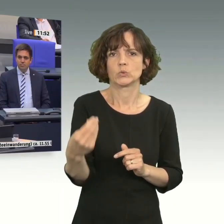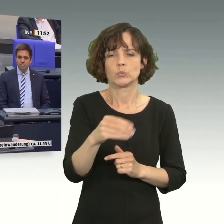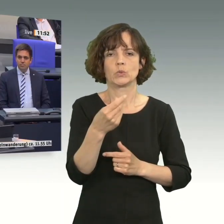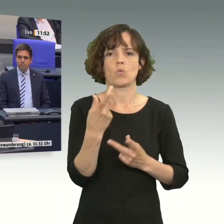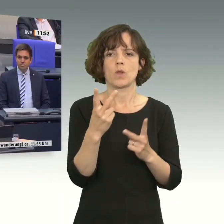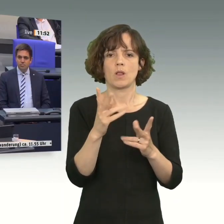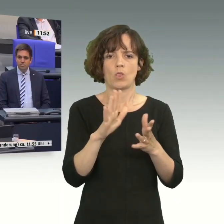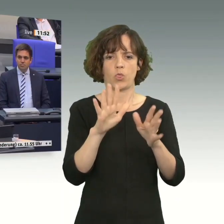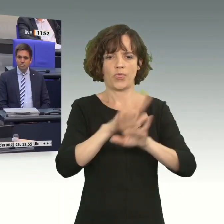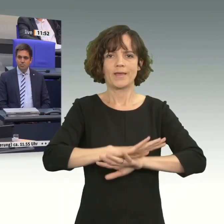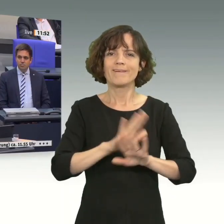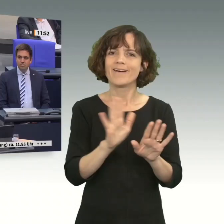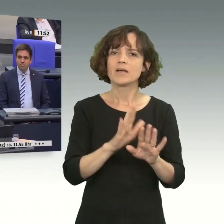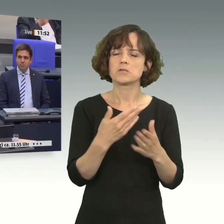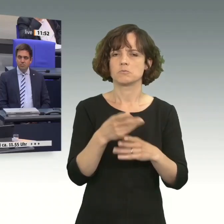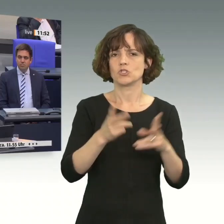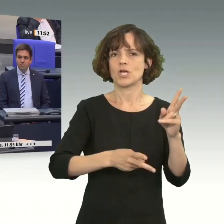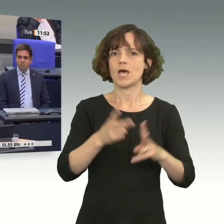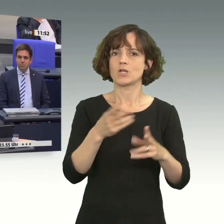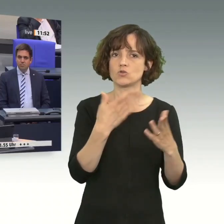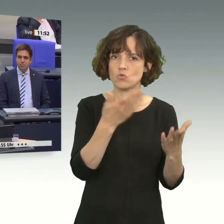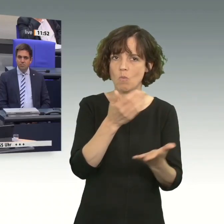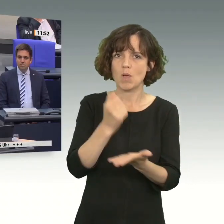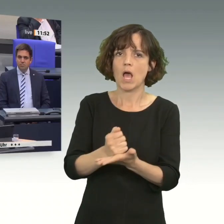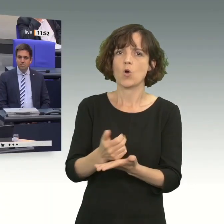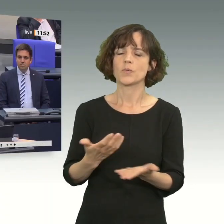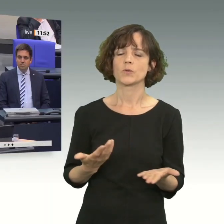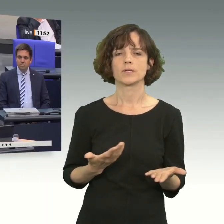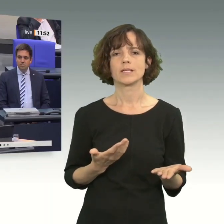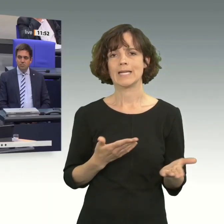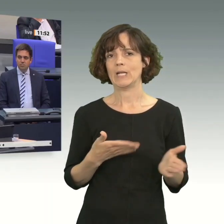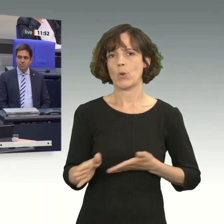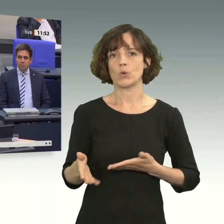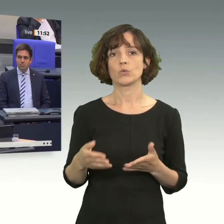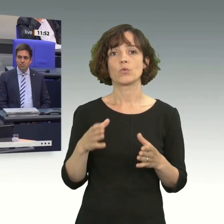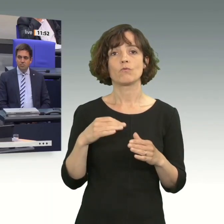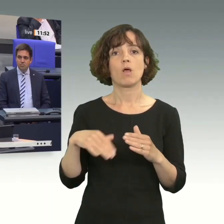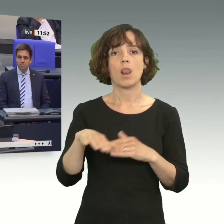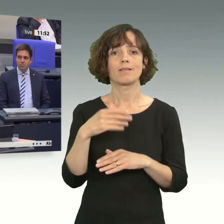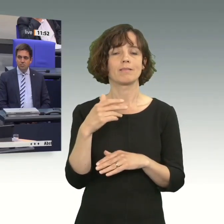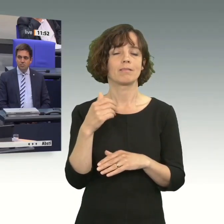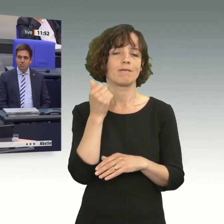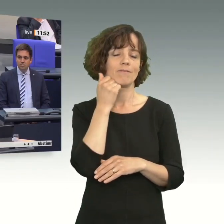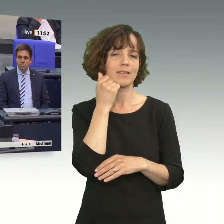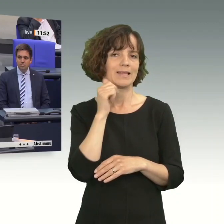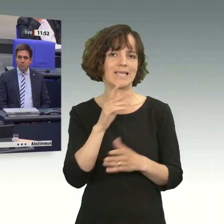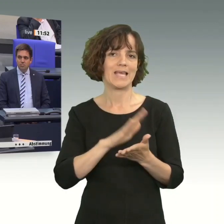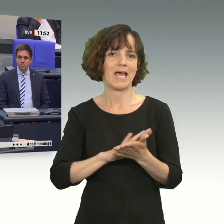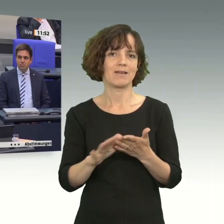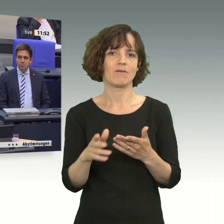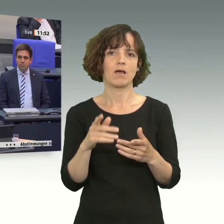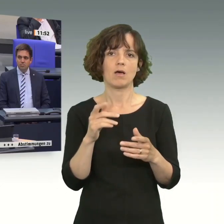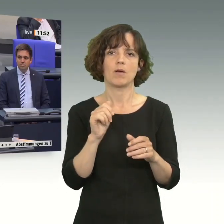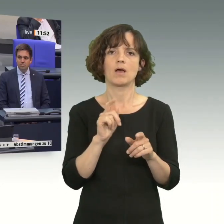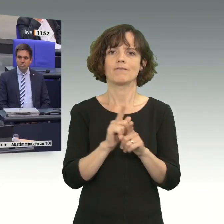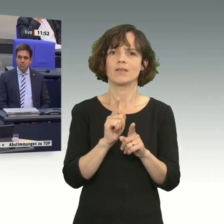Aufweichen. Und deshalb finde ich es schade, dass Sie so etwas unterstellen. Das ist für die Landwirte nicht einfach. Aber man kann nicht sagen, wasch mich und mach mir